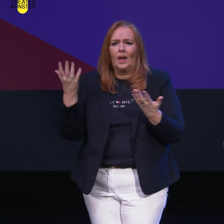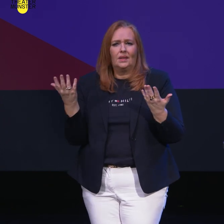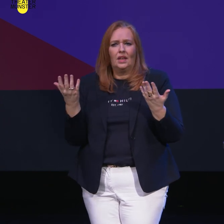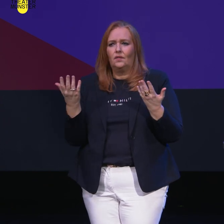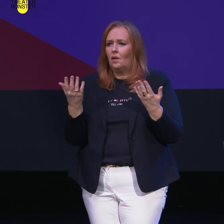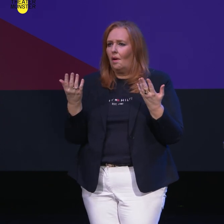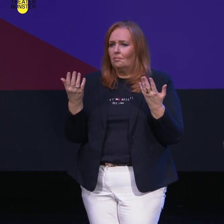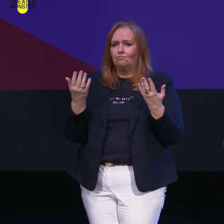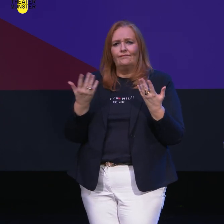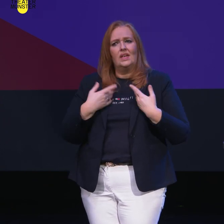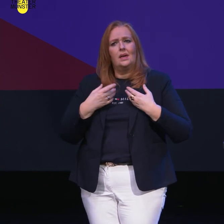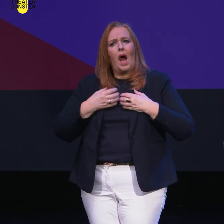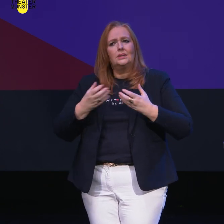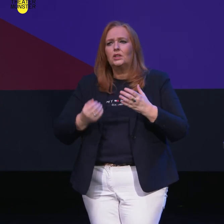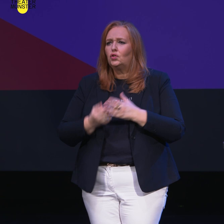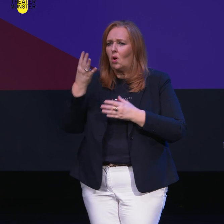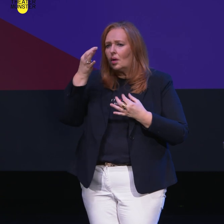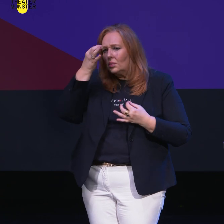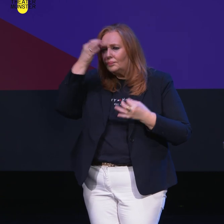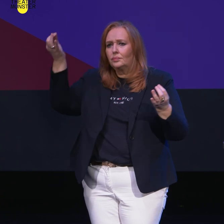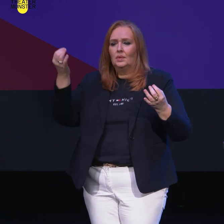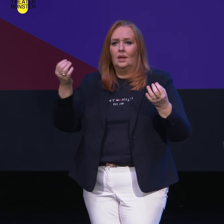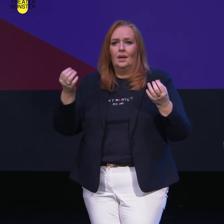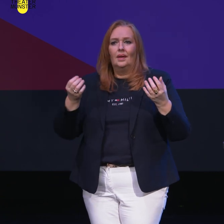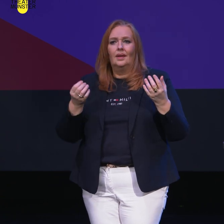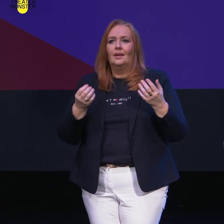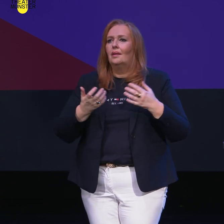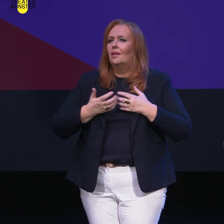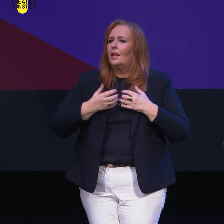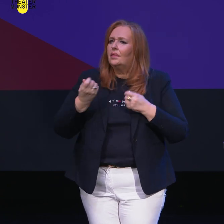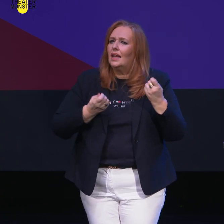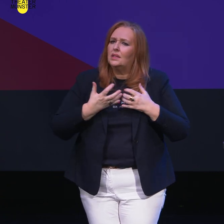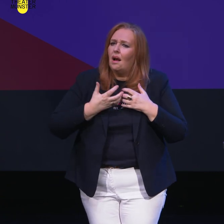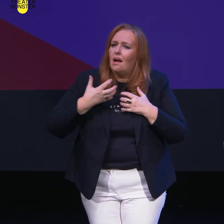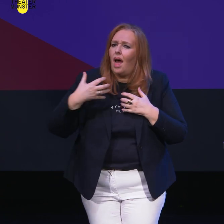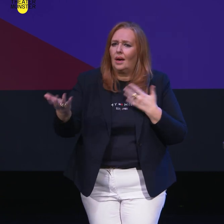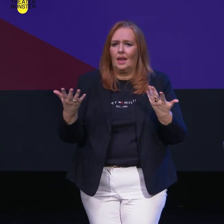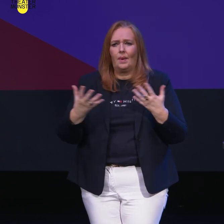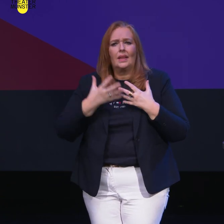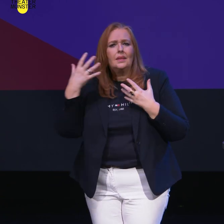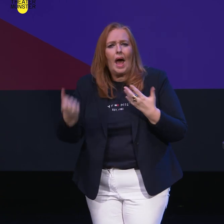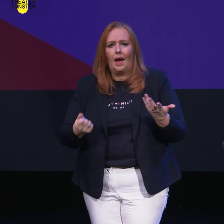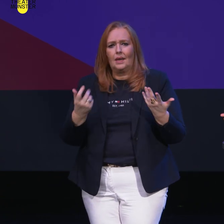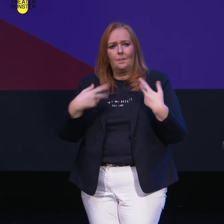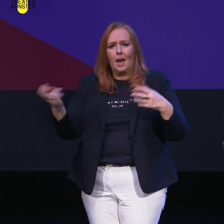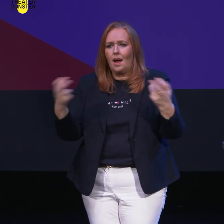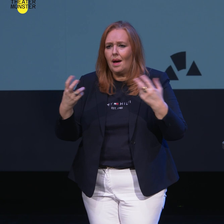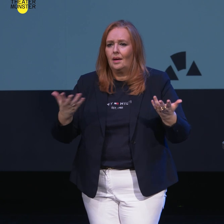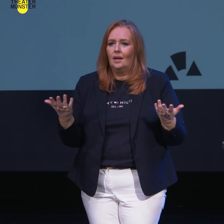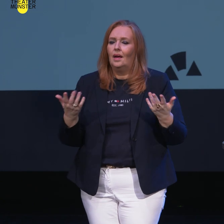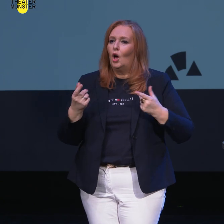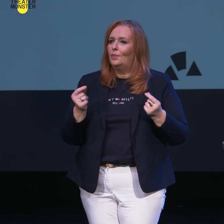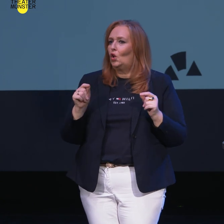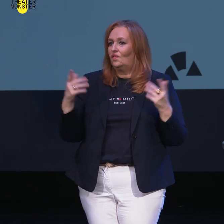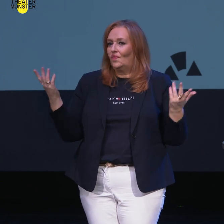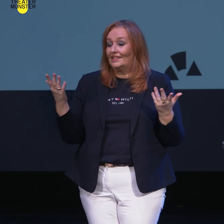Arbeitsansätze, die den Tanz langlebiger, nachhaltiger und direkter zugänglich machen. Was heißt das eigentlich?